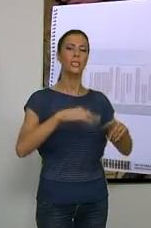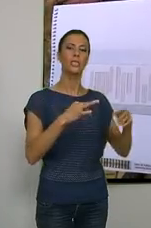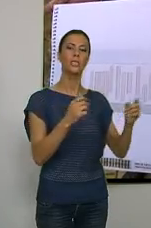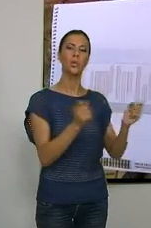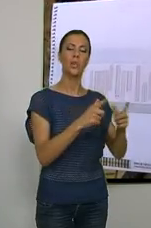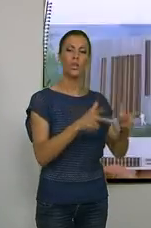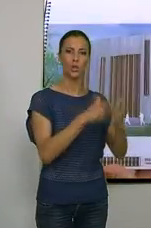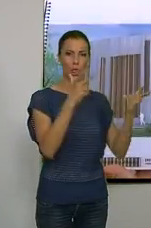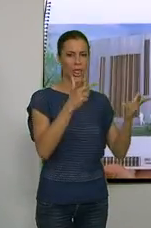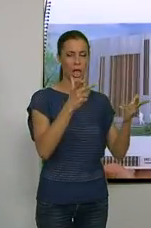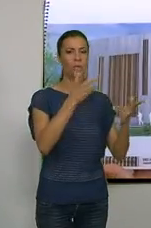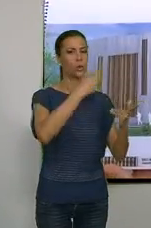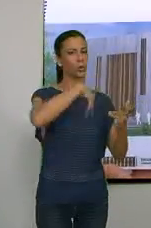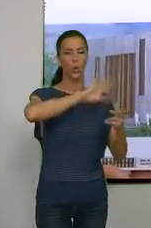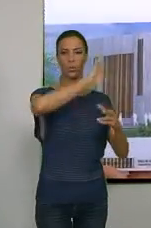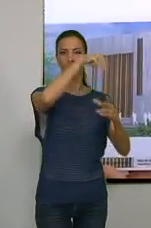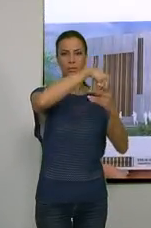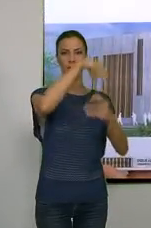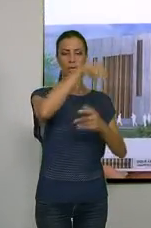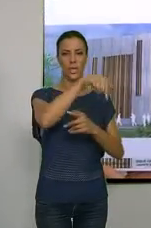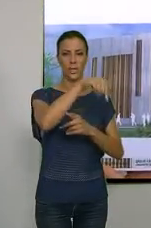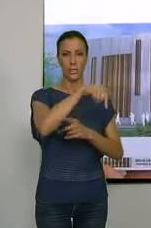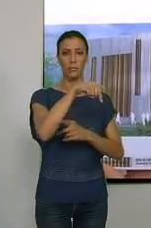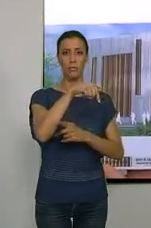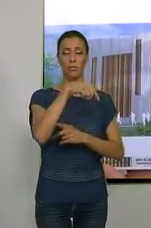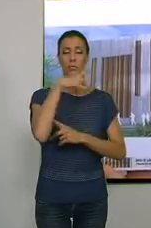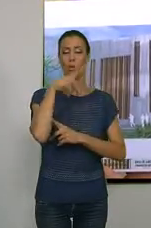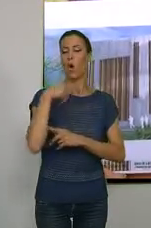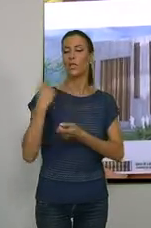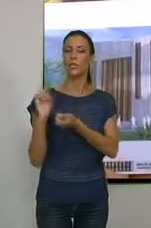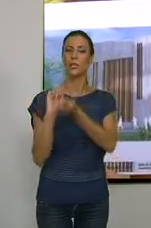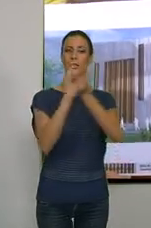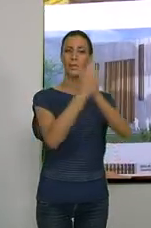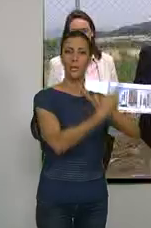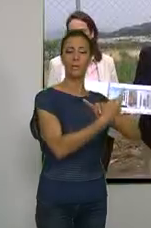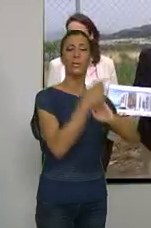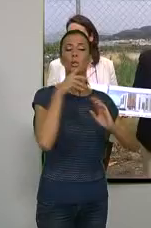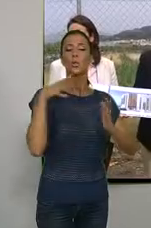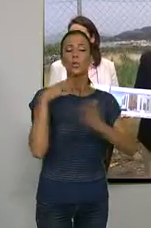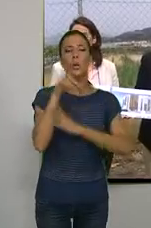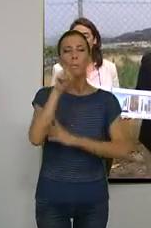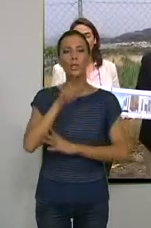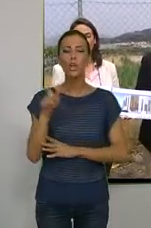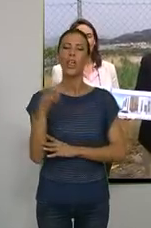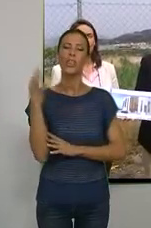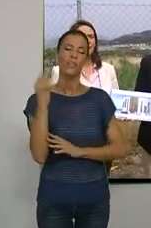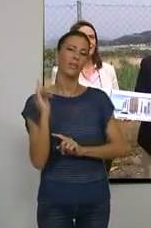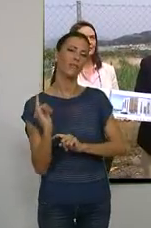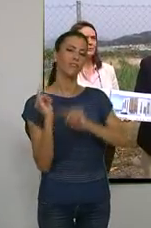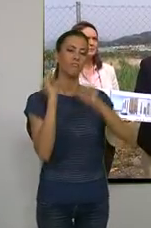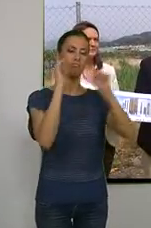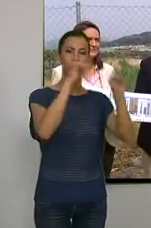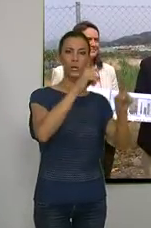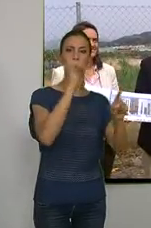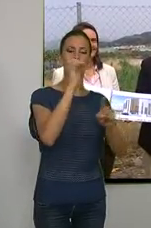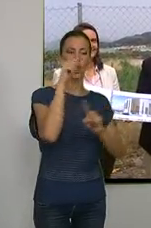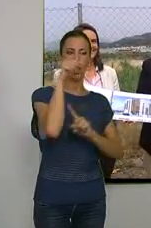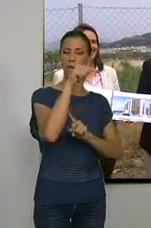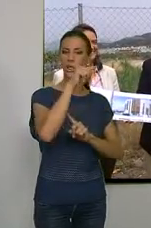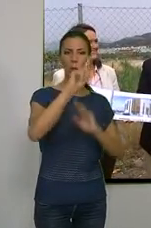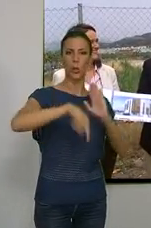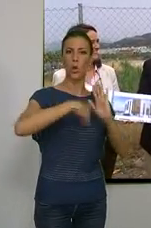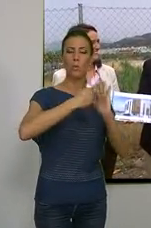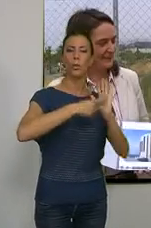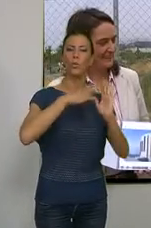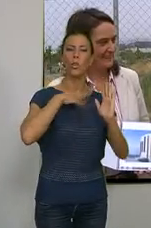Social, que se encuentra en la calle Muralla. Por lo que los habitantes de la comarca acudirán a una única sede